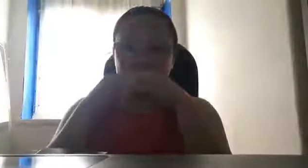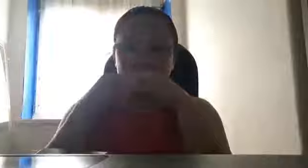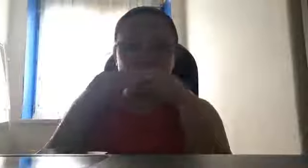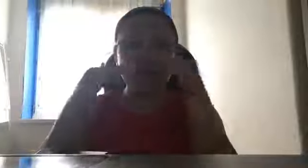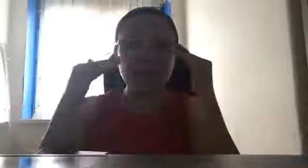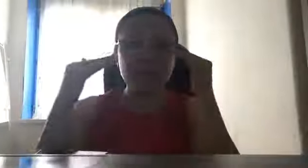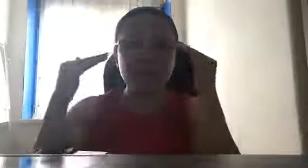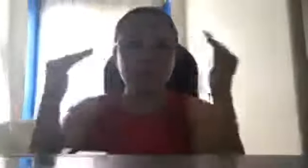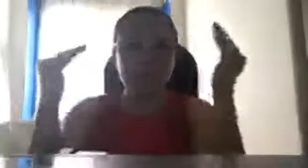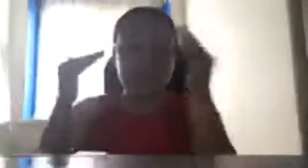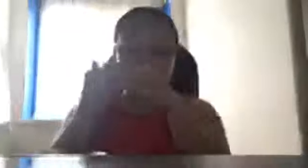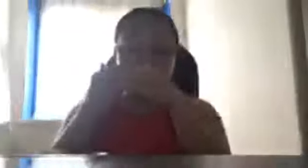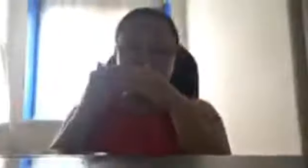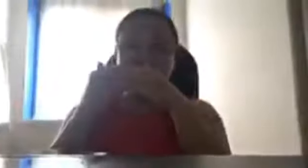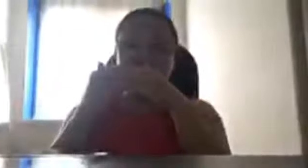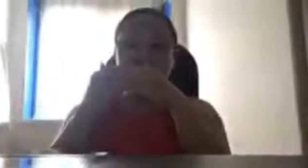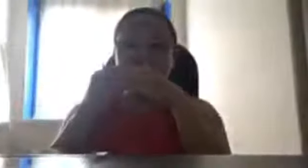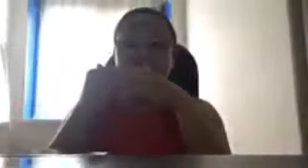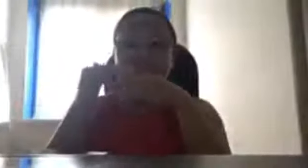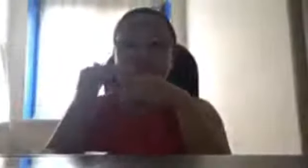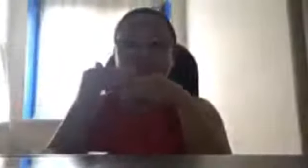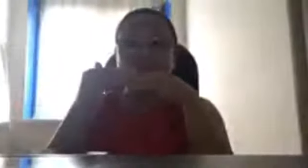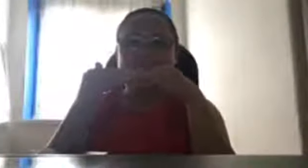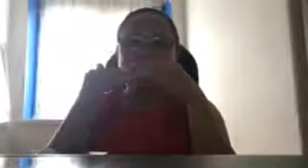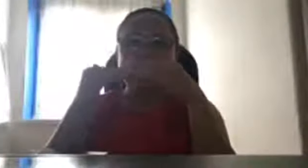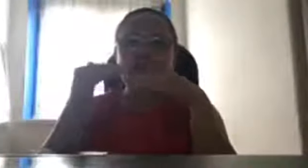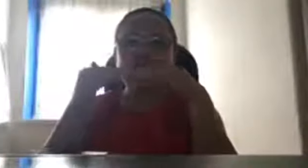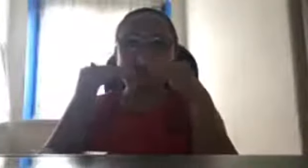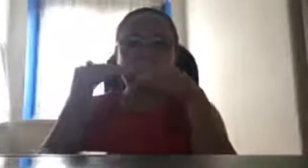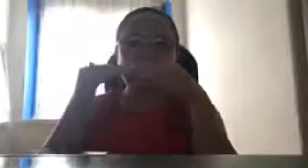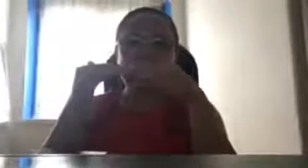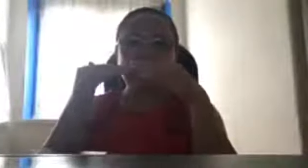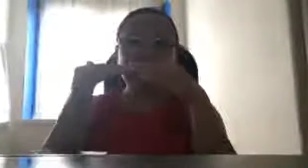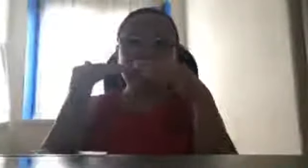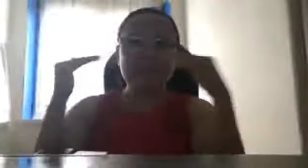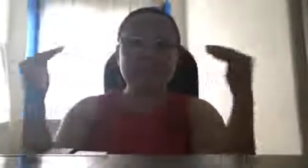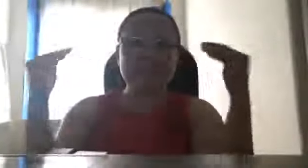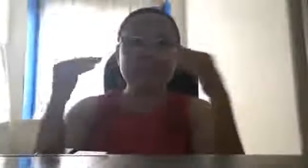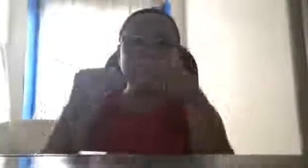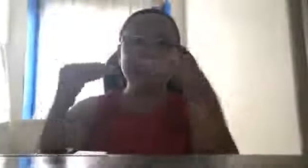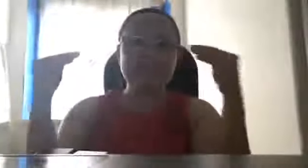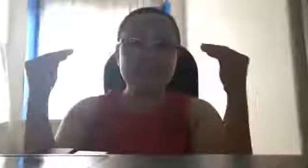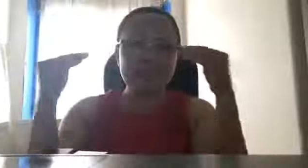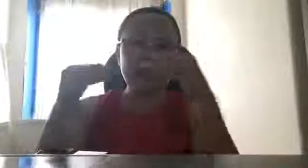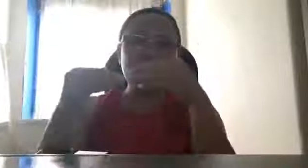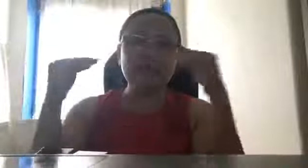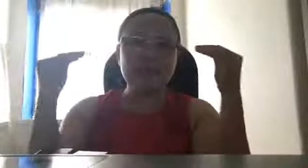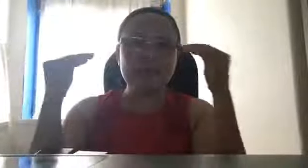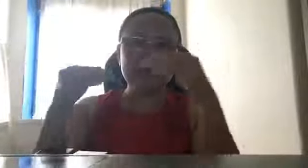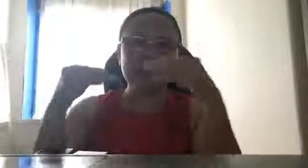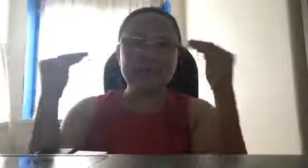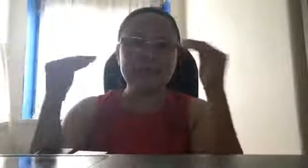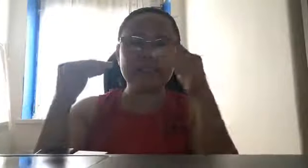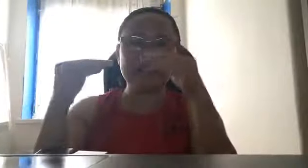gustong tuklasin, ang gagawin namin, magre-research lang kami, nang magre-research,